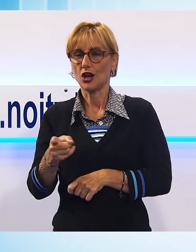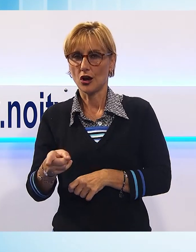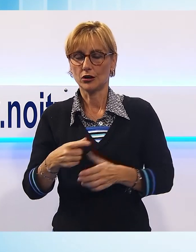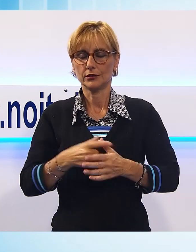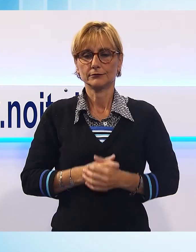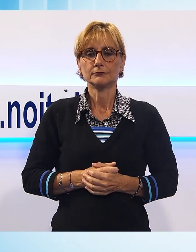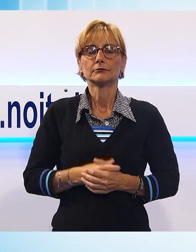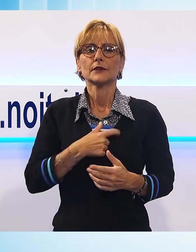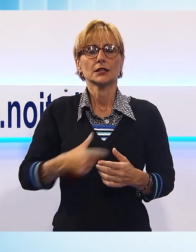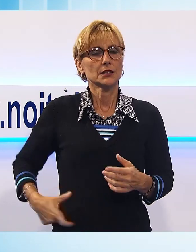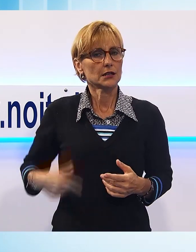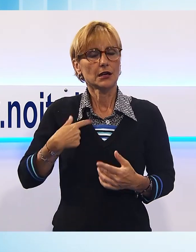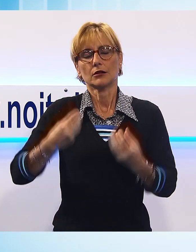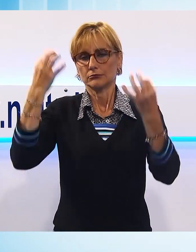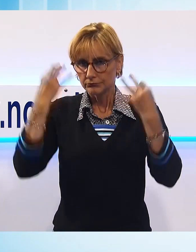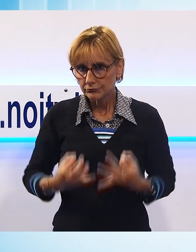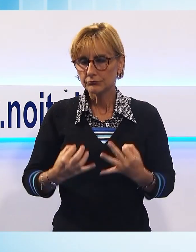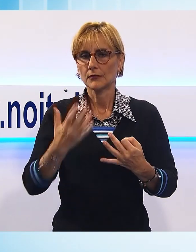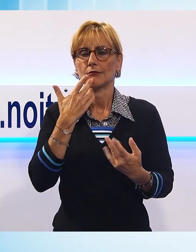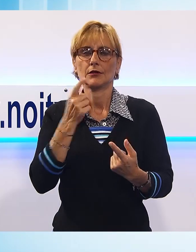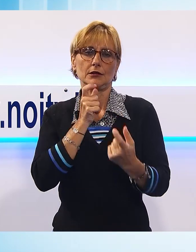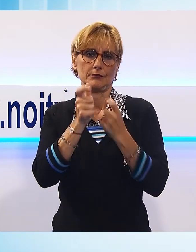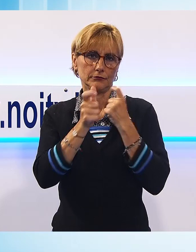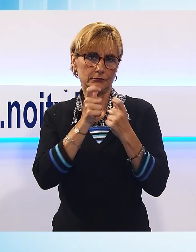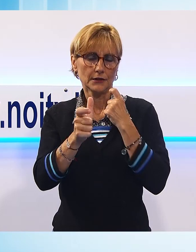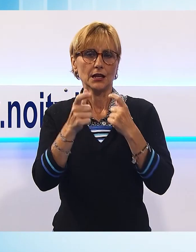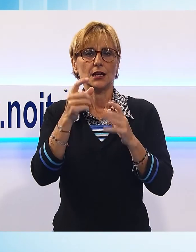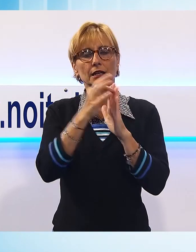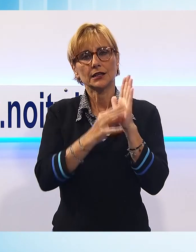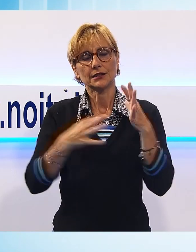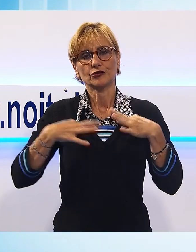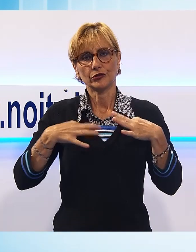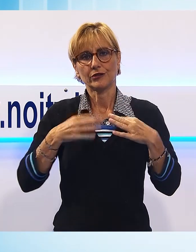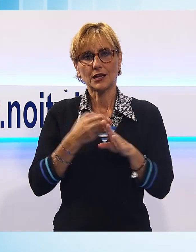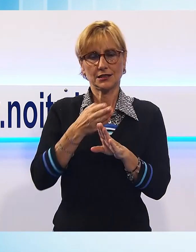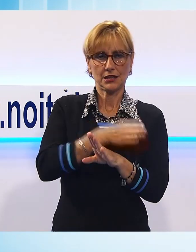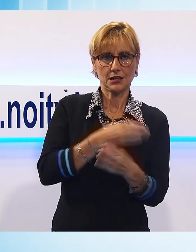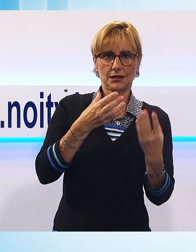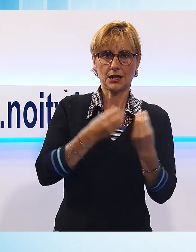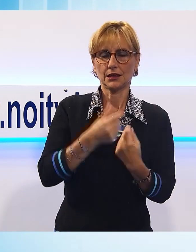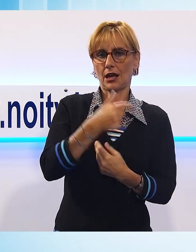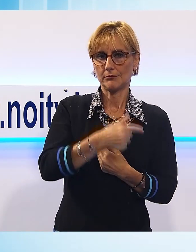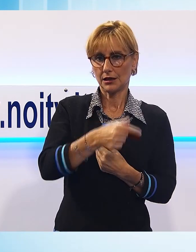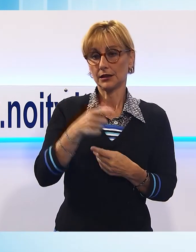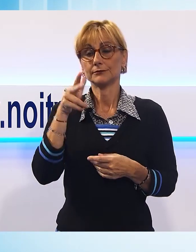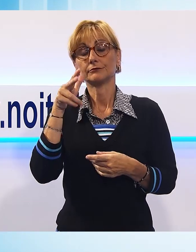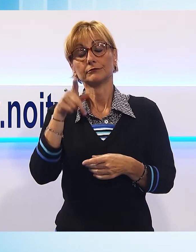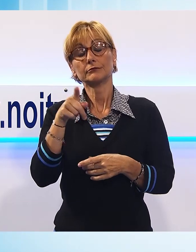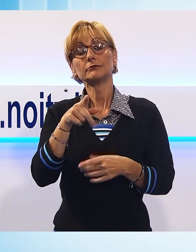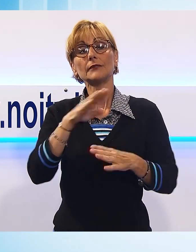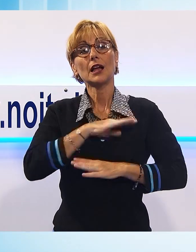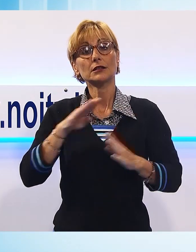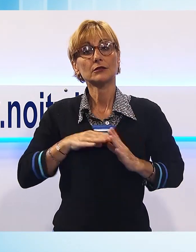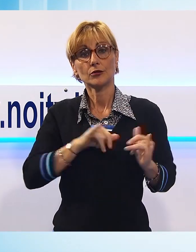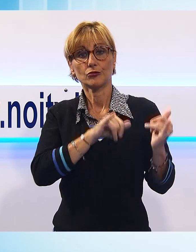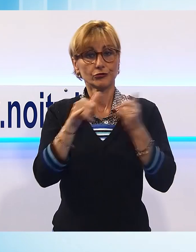sindaco Alessandro Tambellini a seguito di una interlocuzione con la lista civica sinistra con Tambellini, nella quale era stata eletta l'assessora uscente